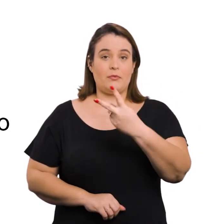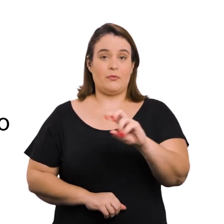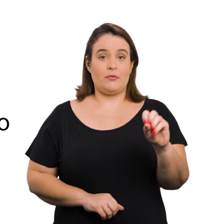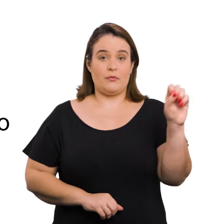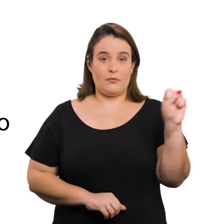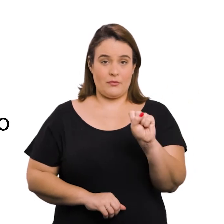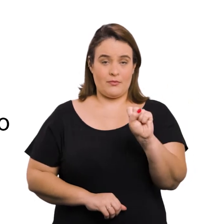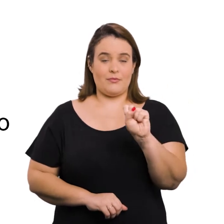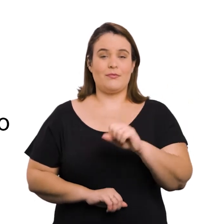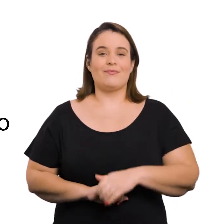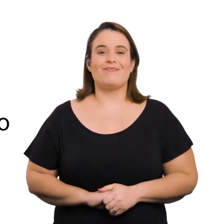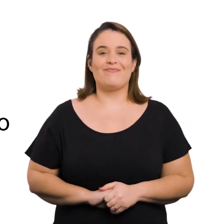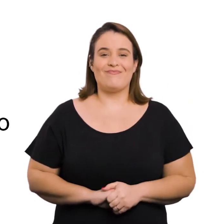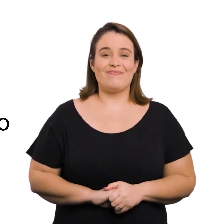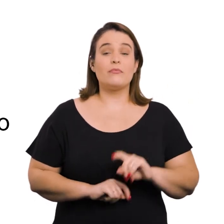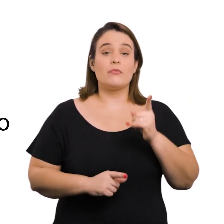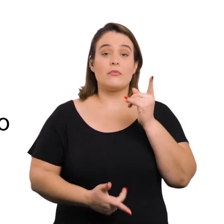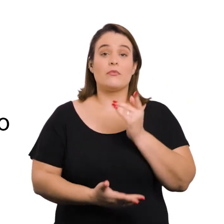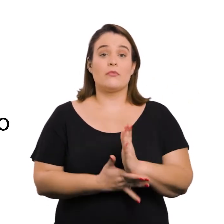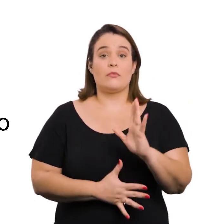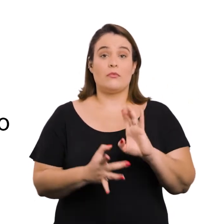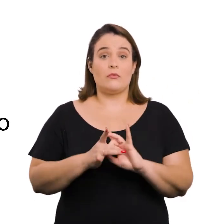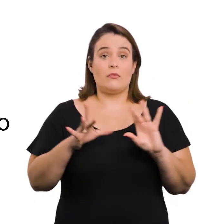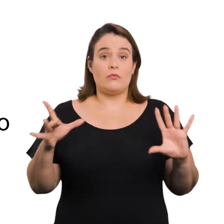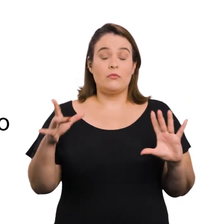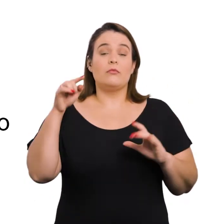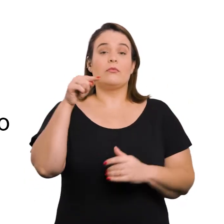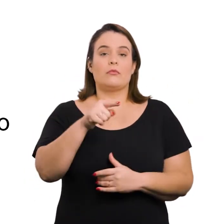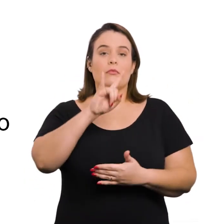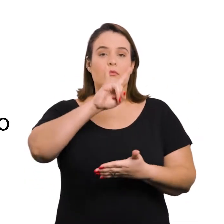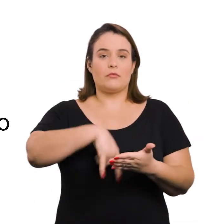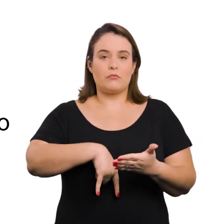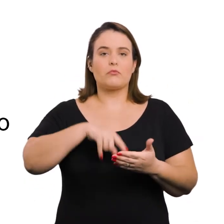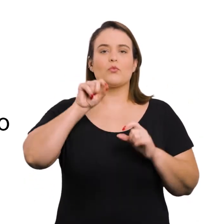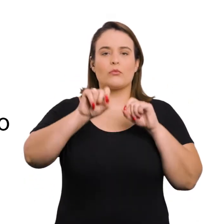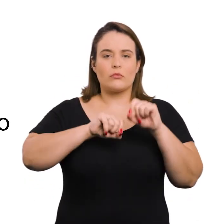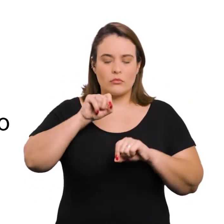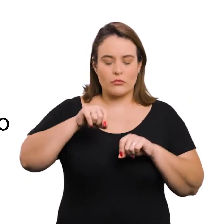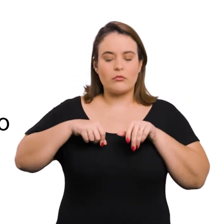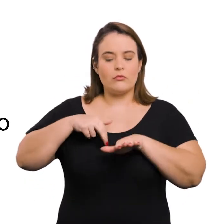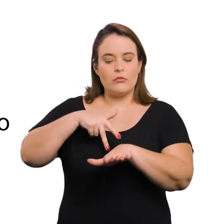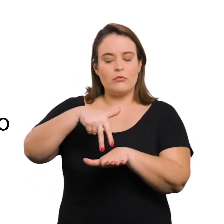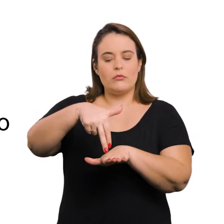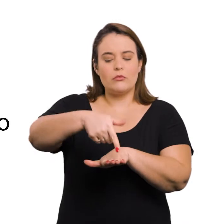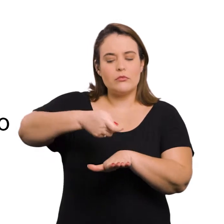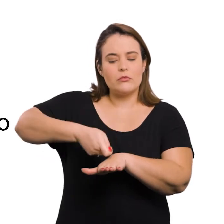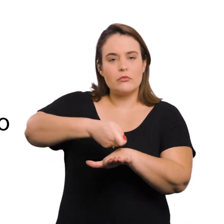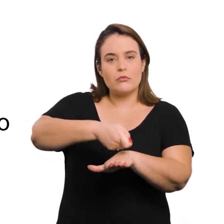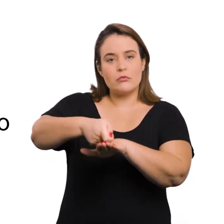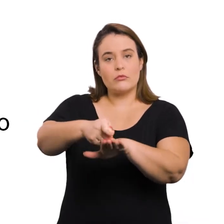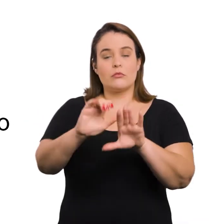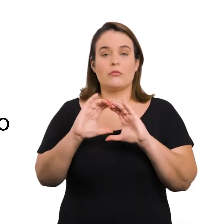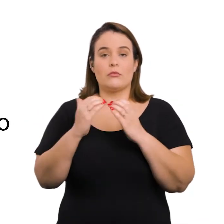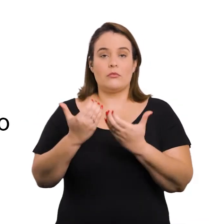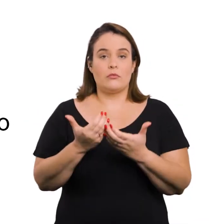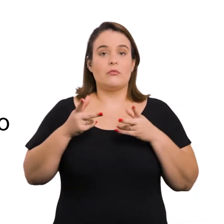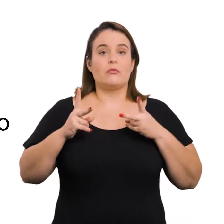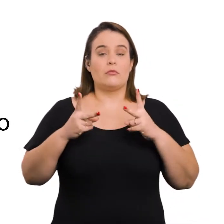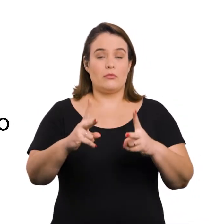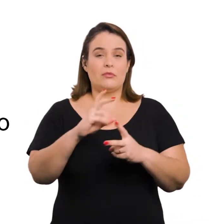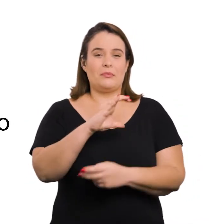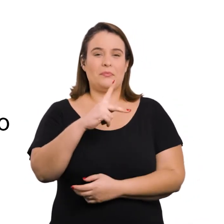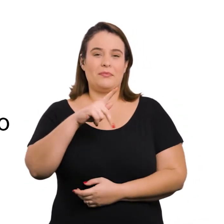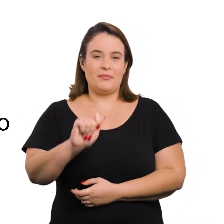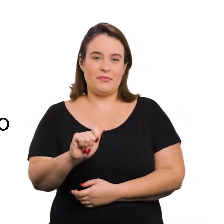14 de novembro de 2008. Aprova o documento Norma Técnica para Pisos Táteis, Comissão Permanente de